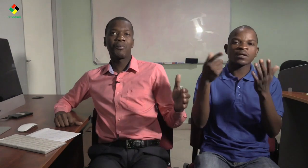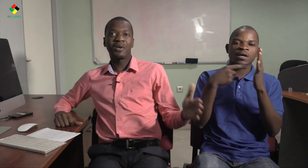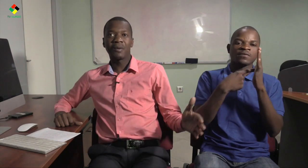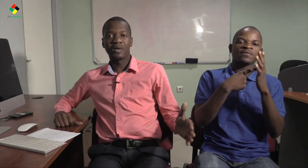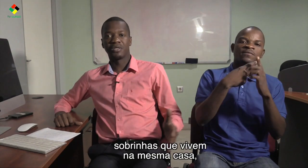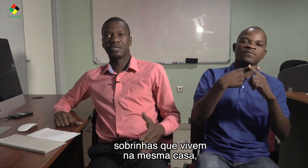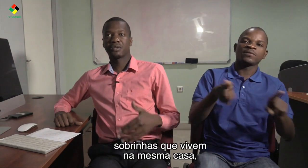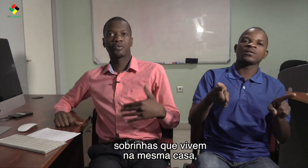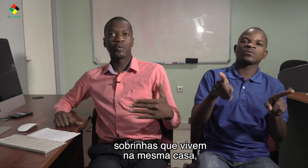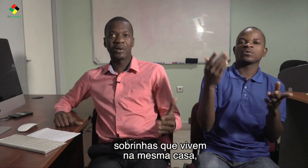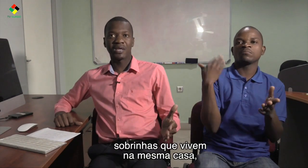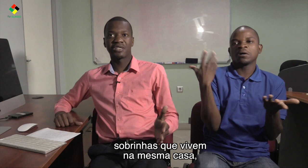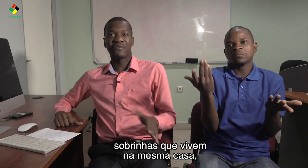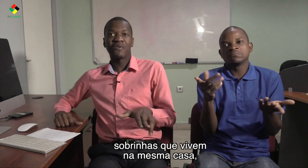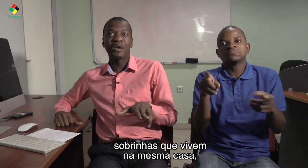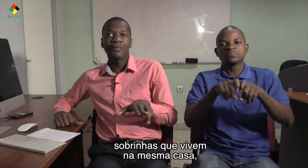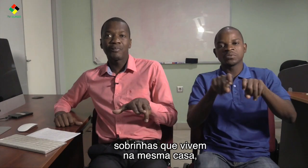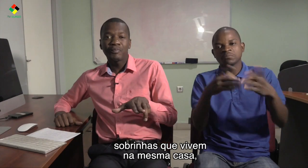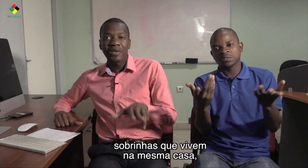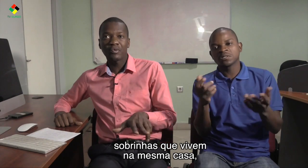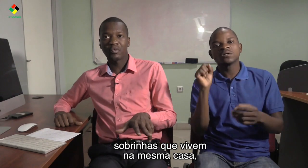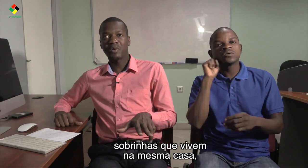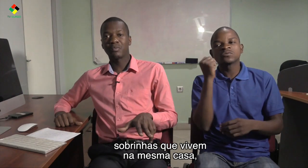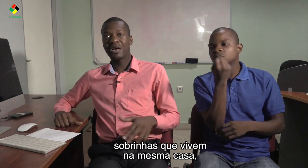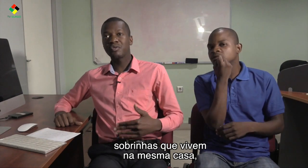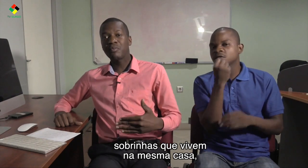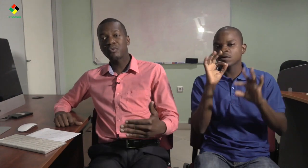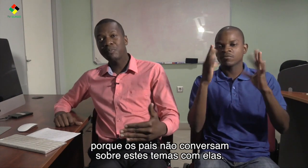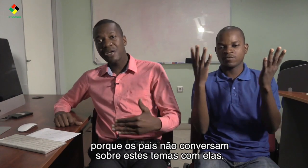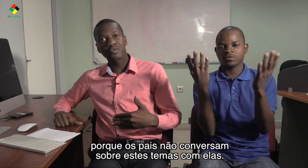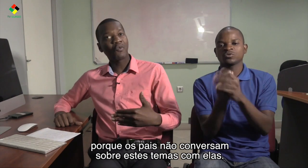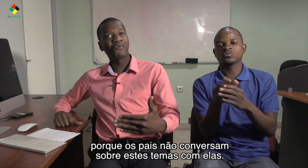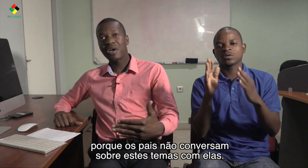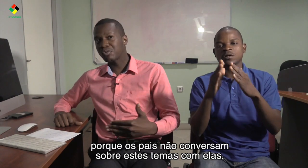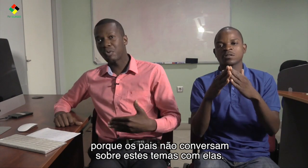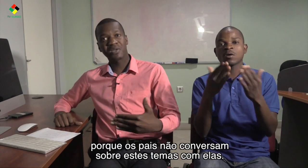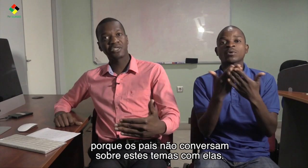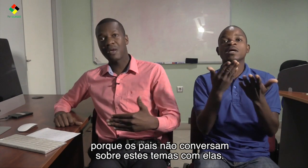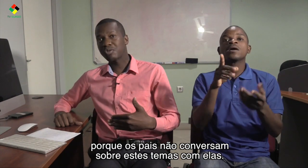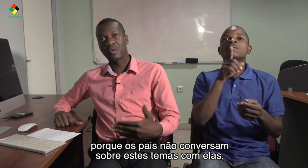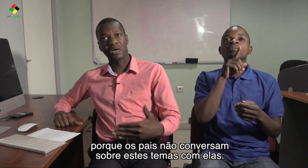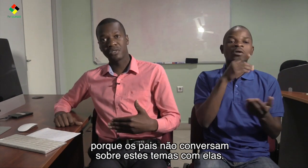primas, sobrinhas que vivem dentro de uma mulher. Isso porque os pais não conversam sobre sistemas com eles.